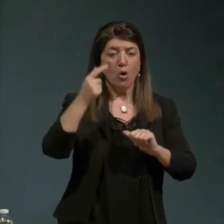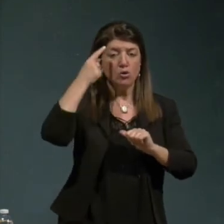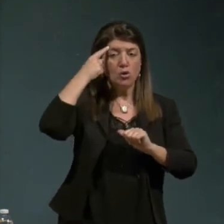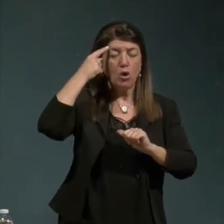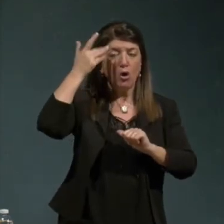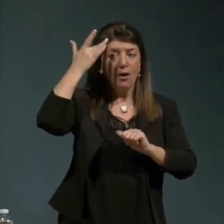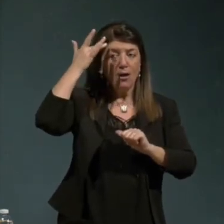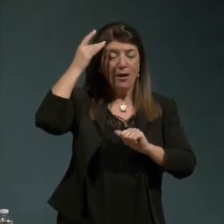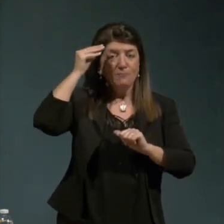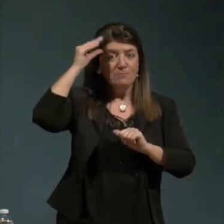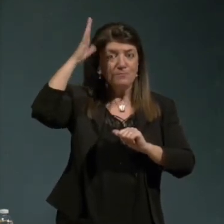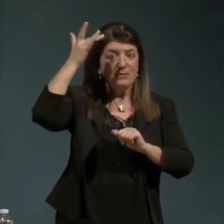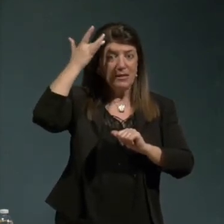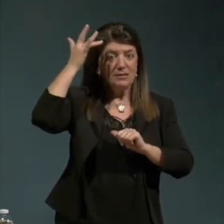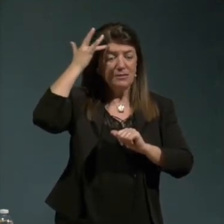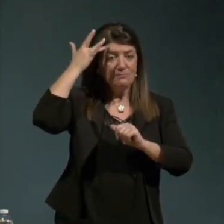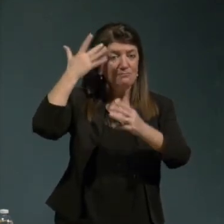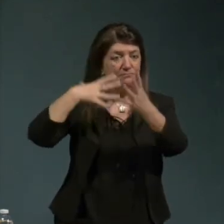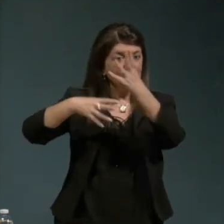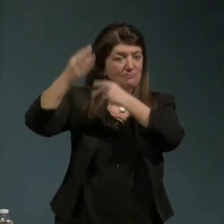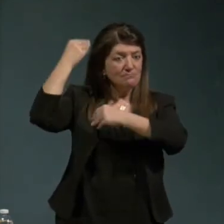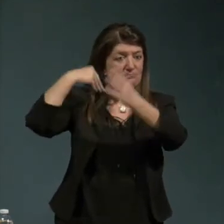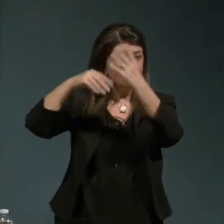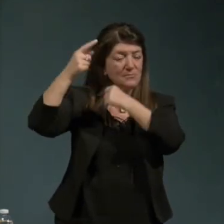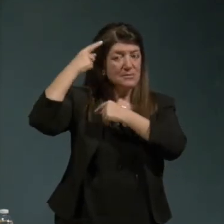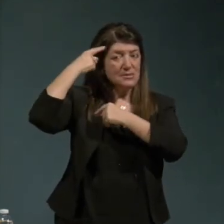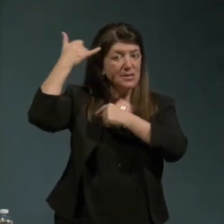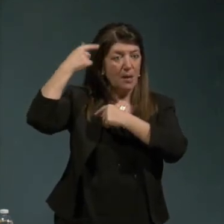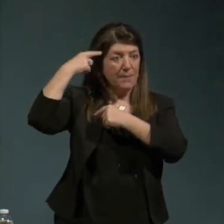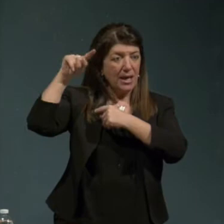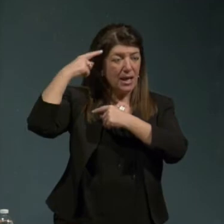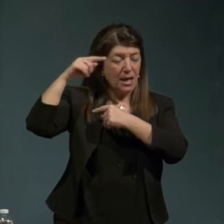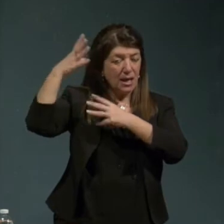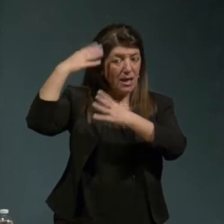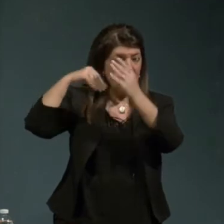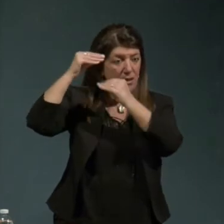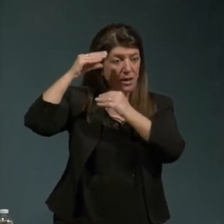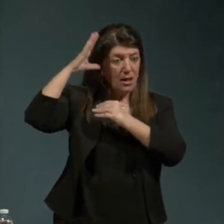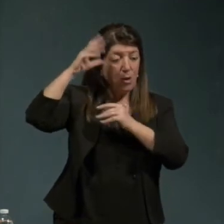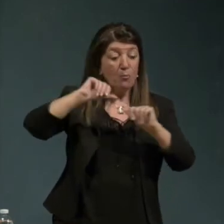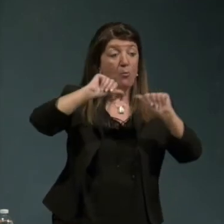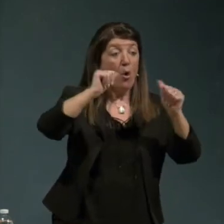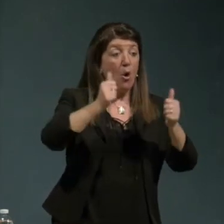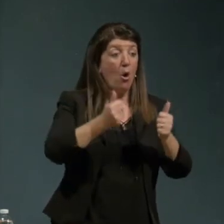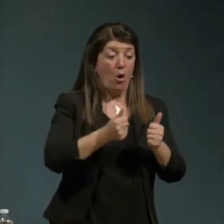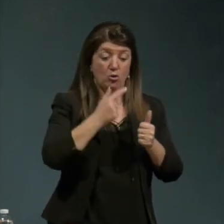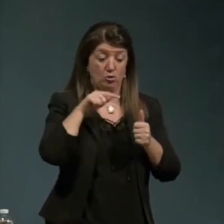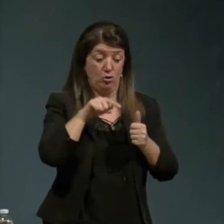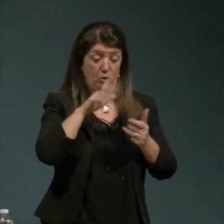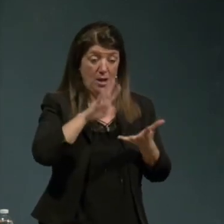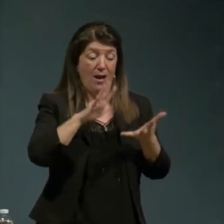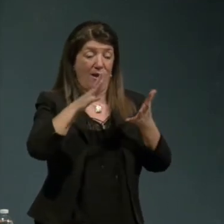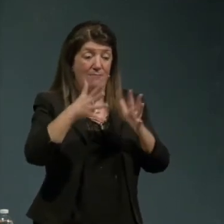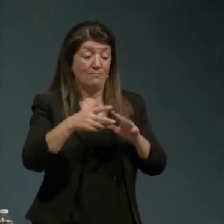sapere e allora questo era un problema centrale con